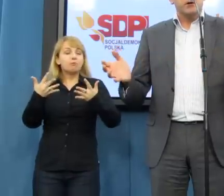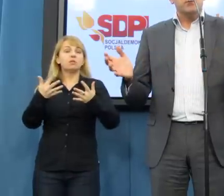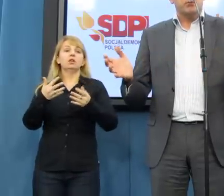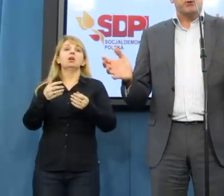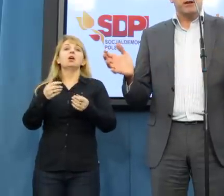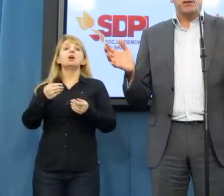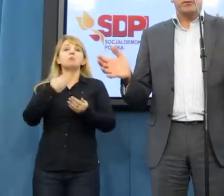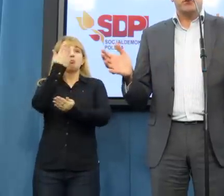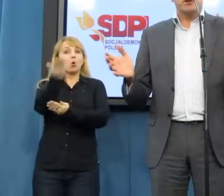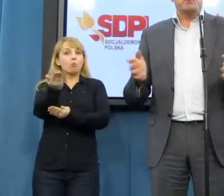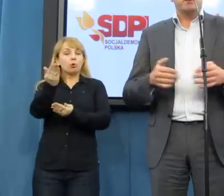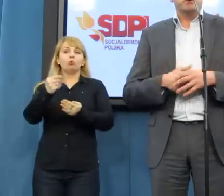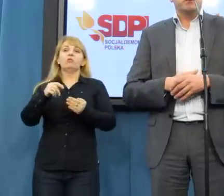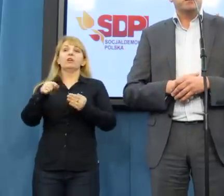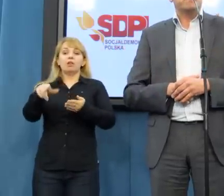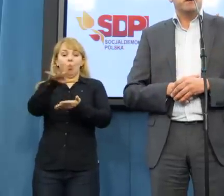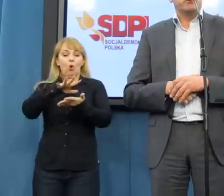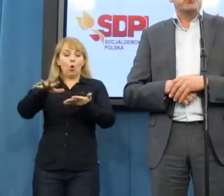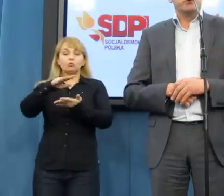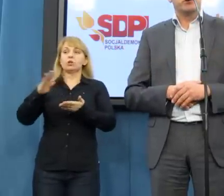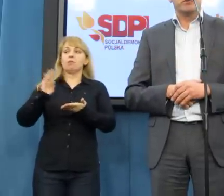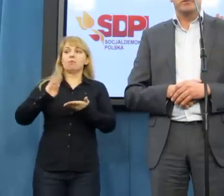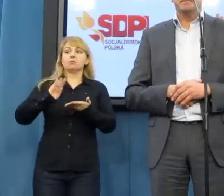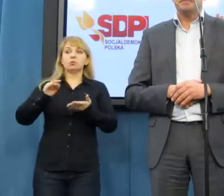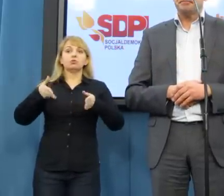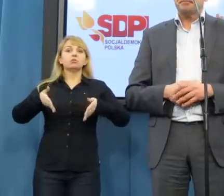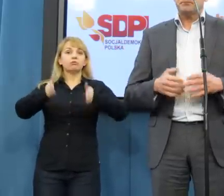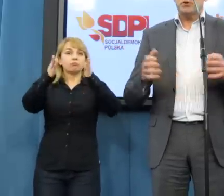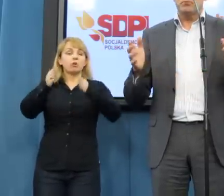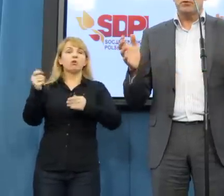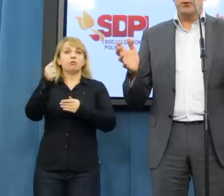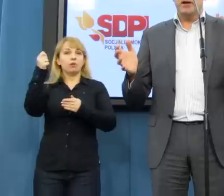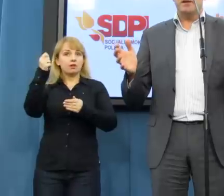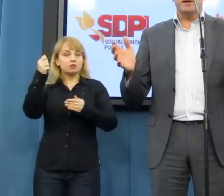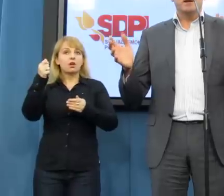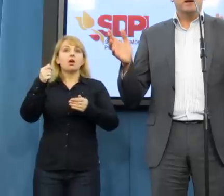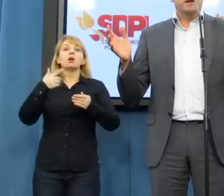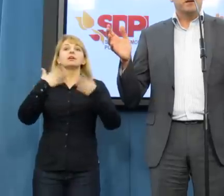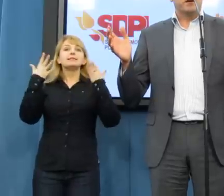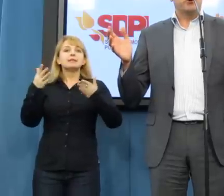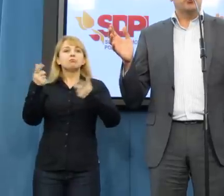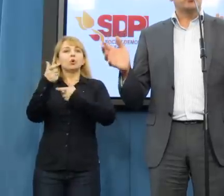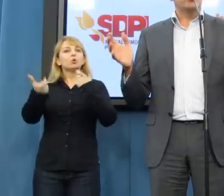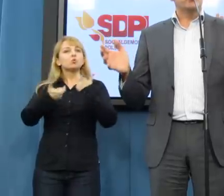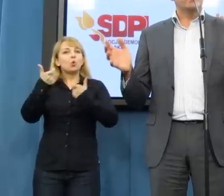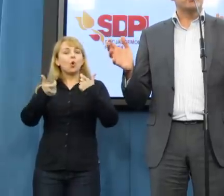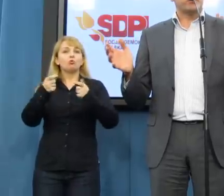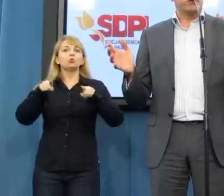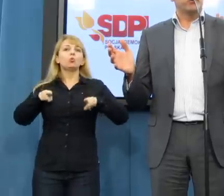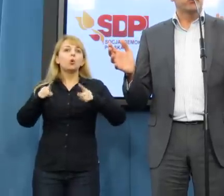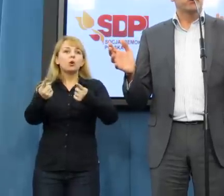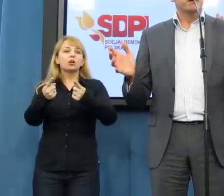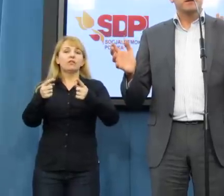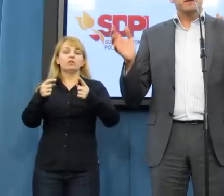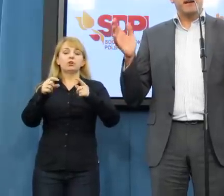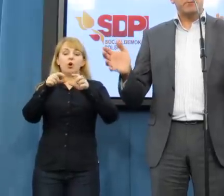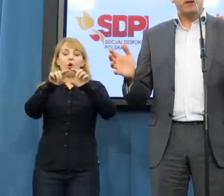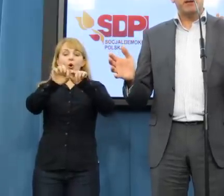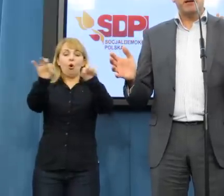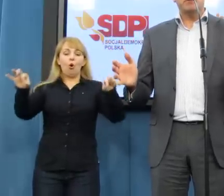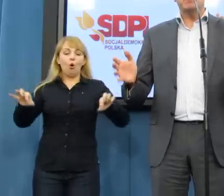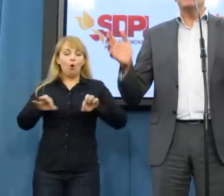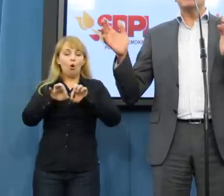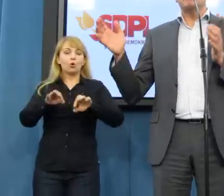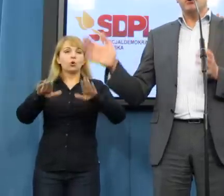tym obszarze, w obszarze bezpieczeństwa w ruchu drogowym powołanie takiego okrągłego stołu z